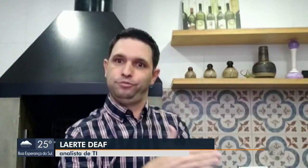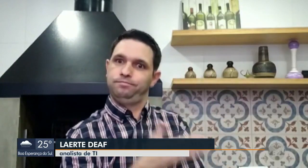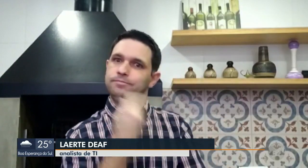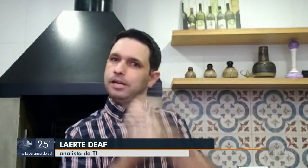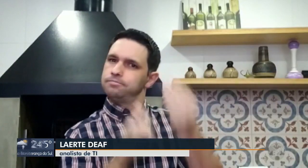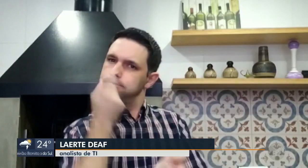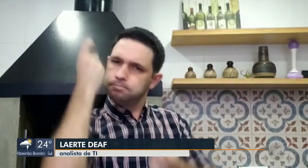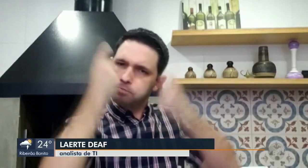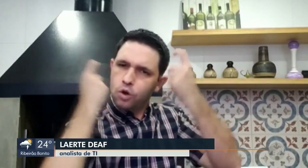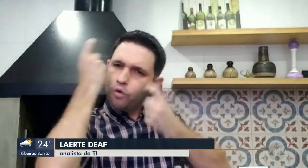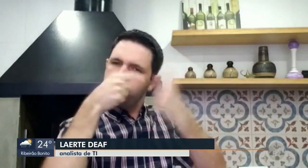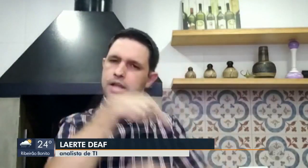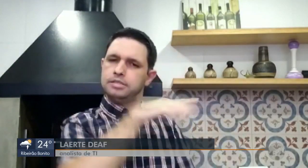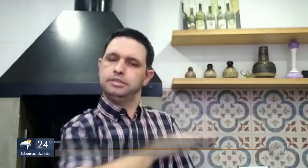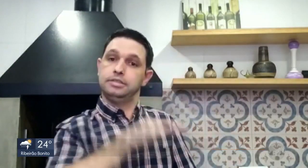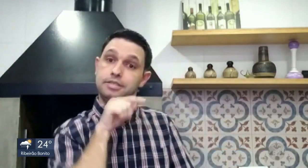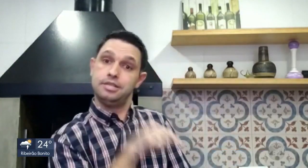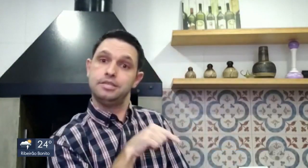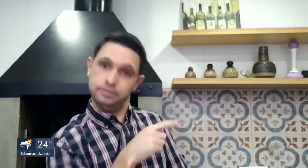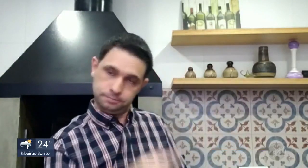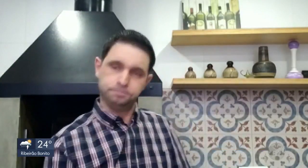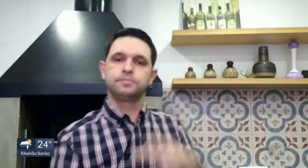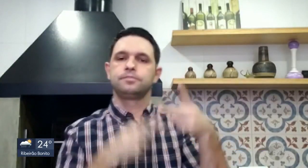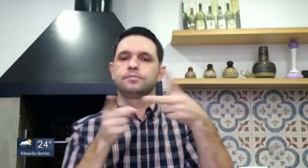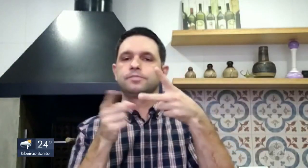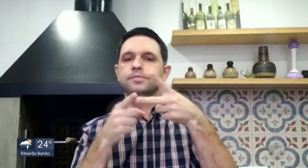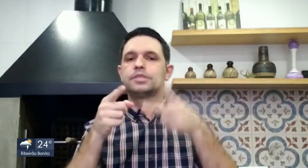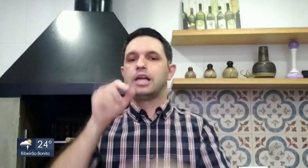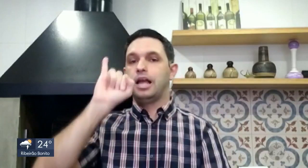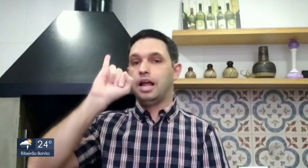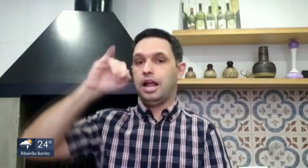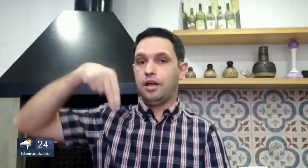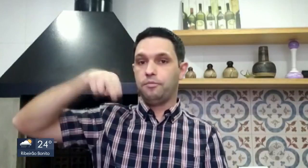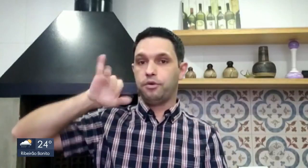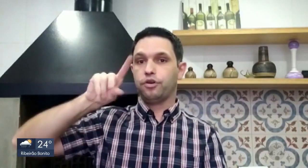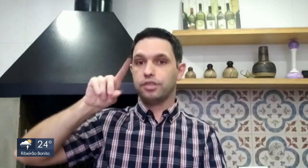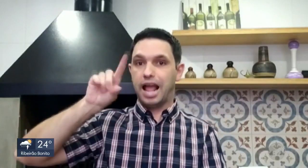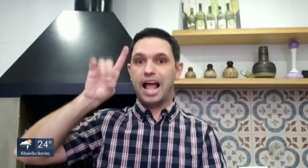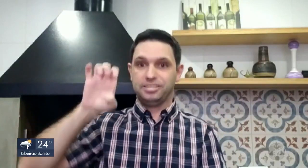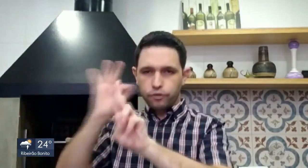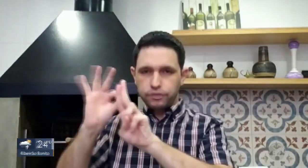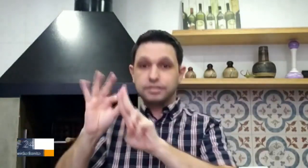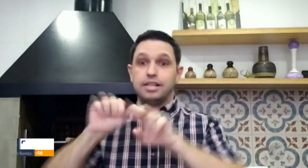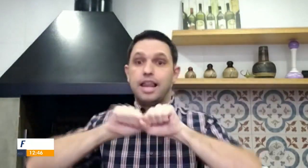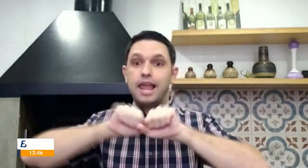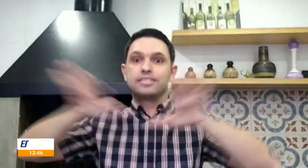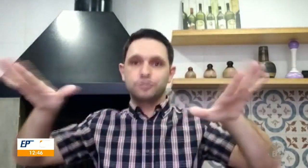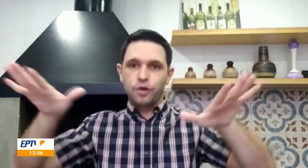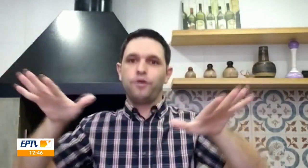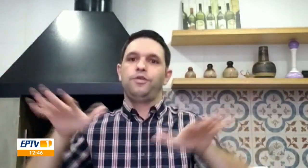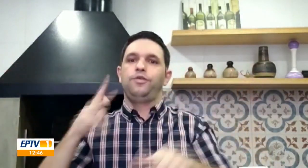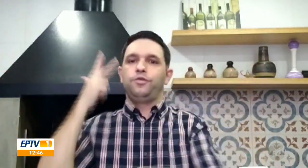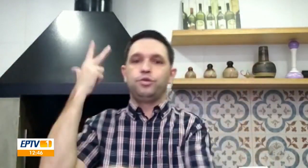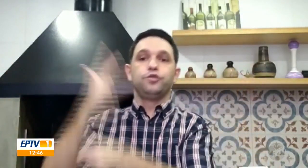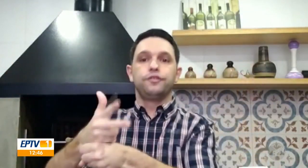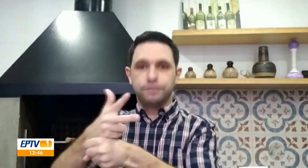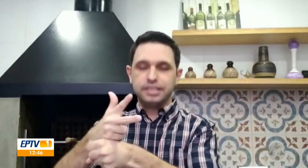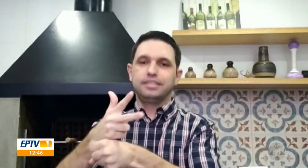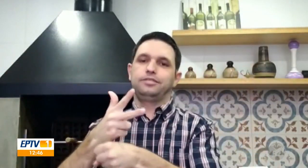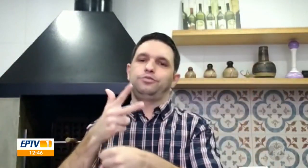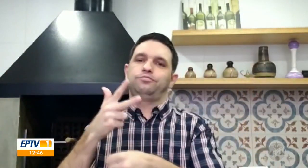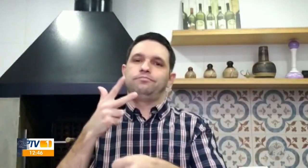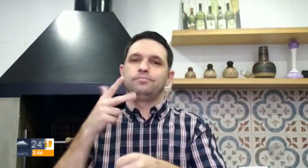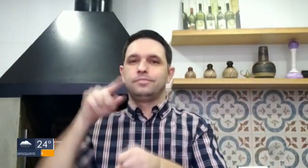e me ajudou a obter informações sobre como cuidar dele nesse contexto de pandemia. Então, esse projeto de disseminação de